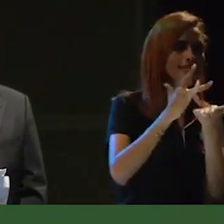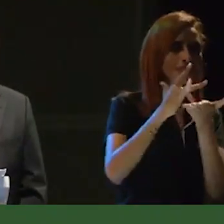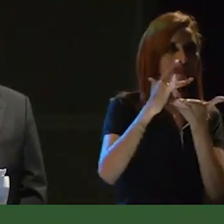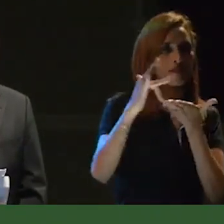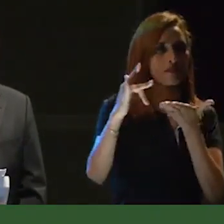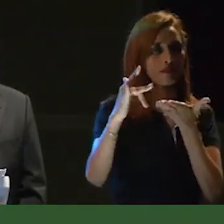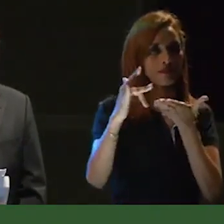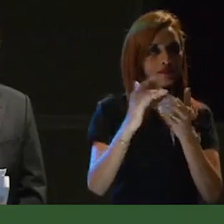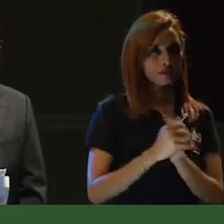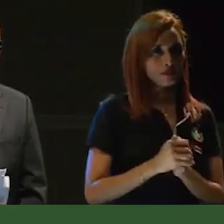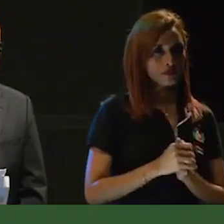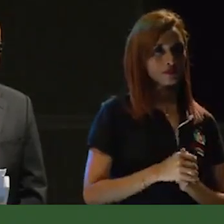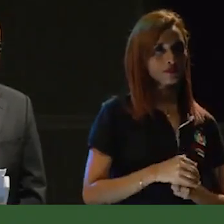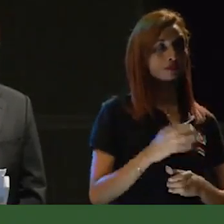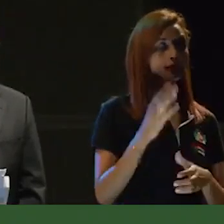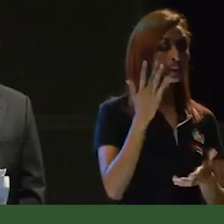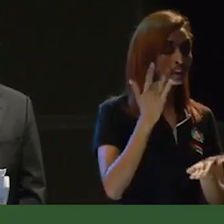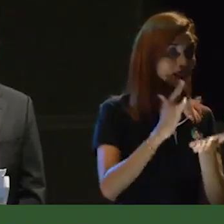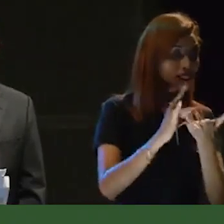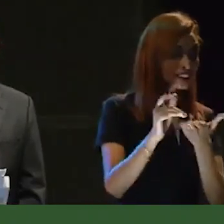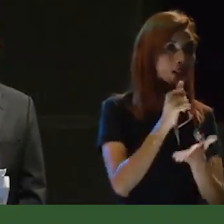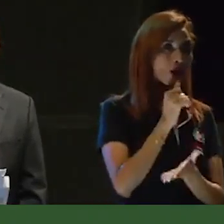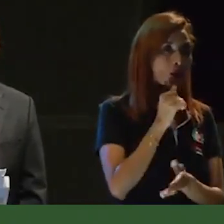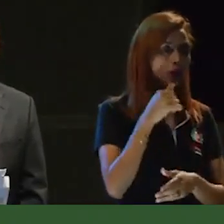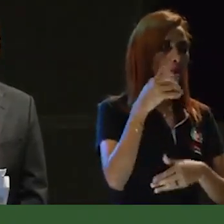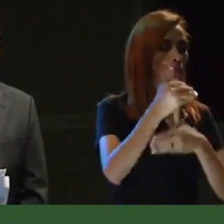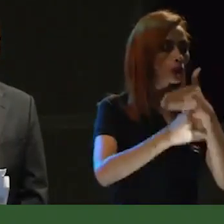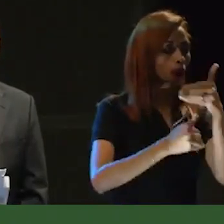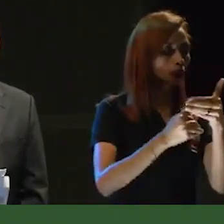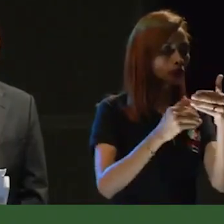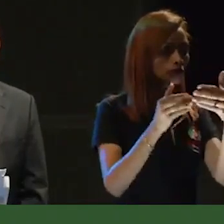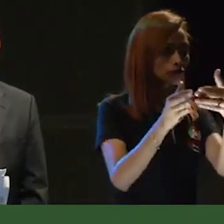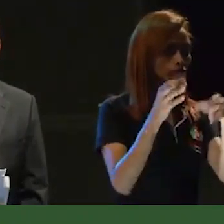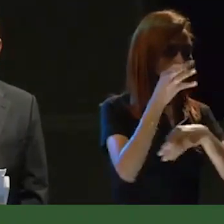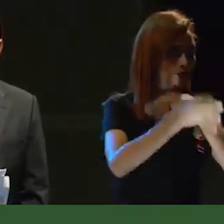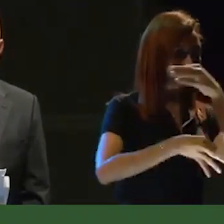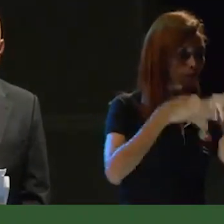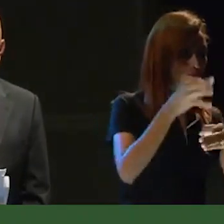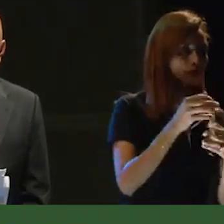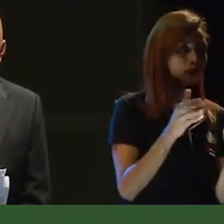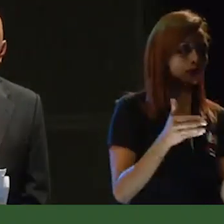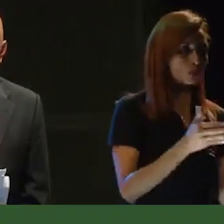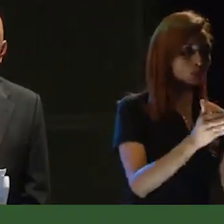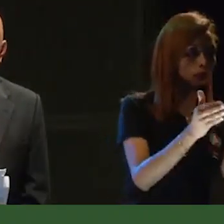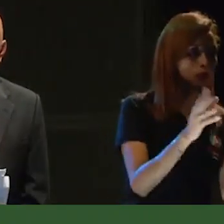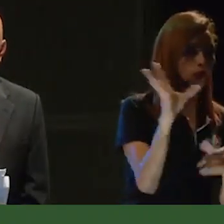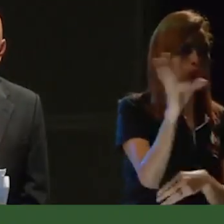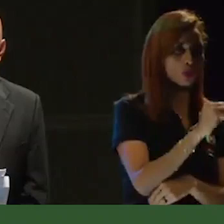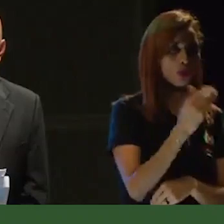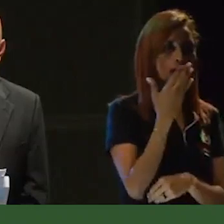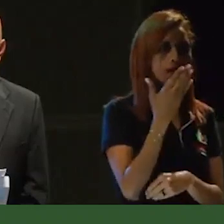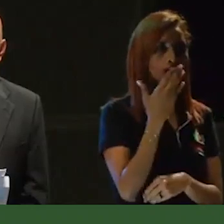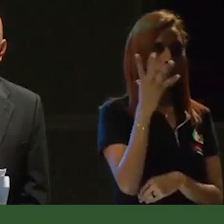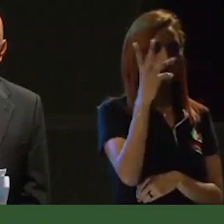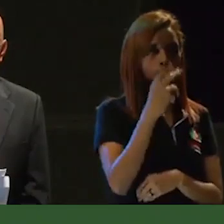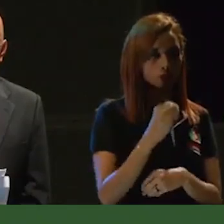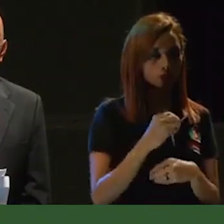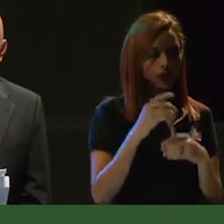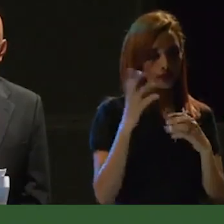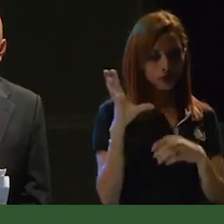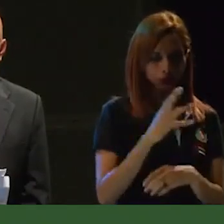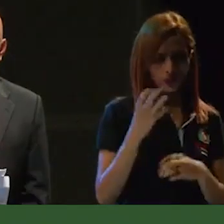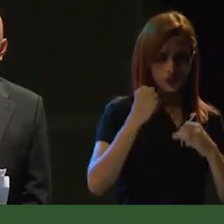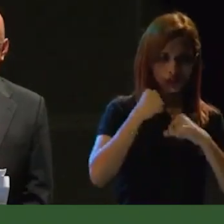aguas, para el cuidado mismo desde las fuentes donde se toma el agua para este bello municipio, nosotros que hemos peleado